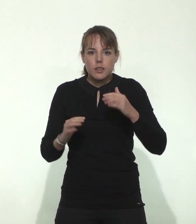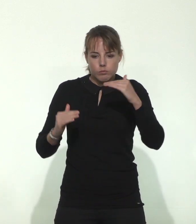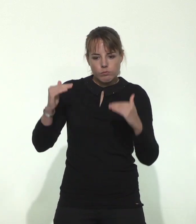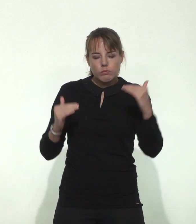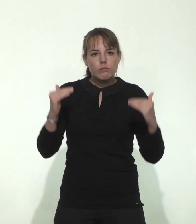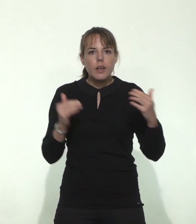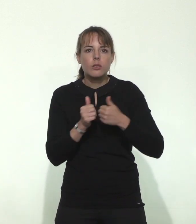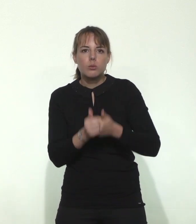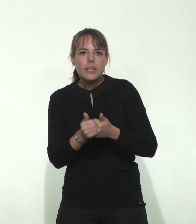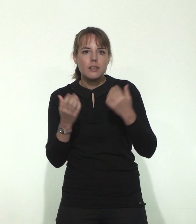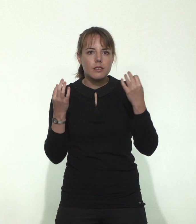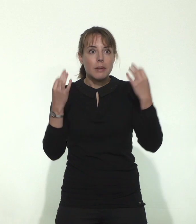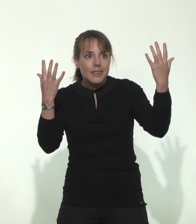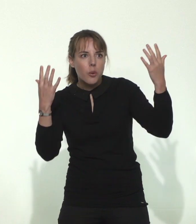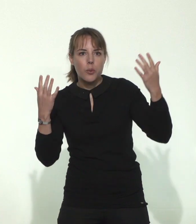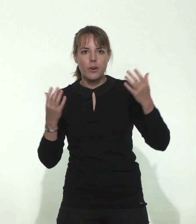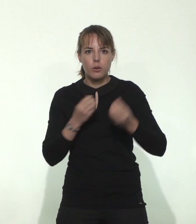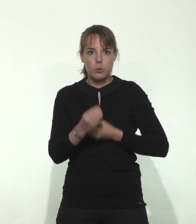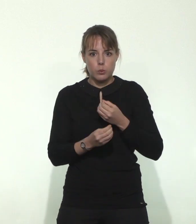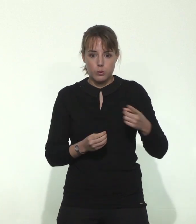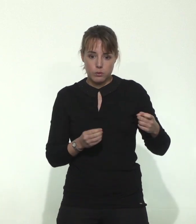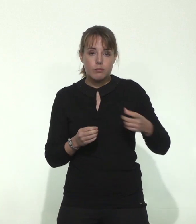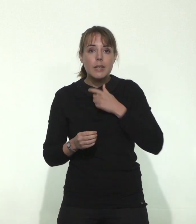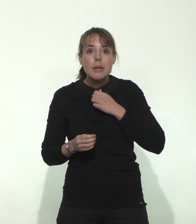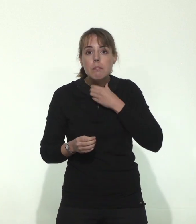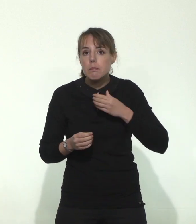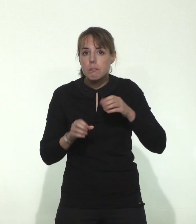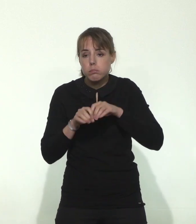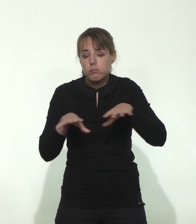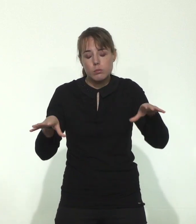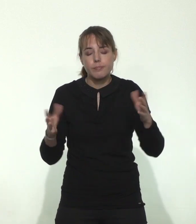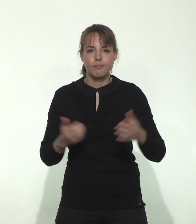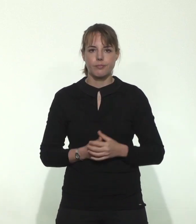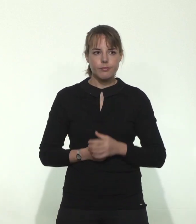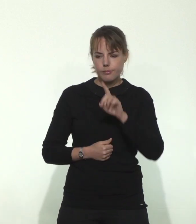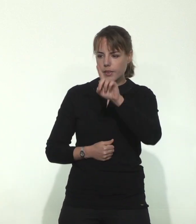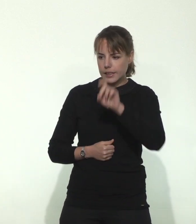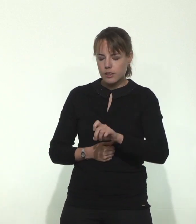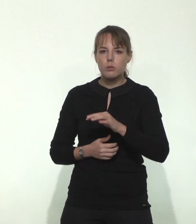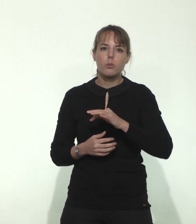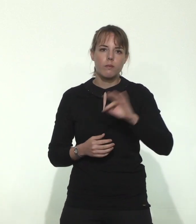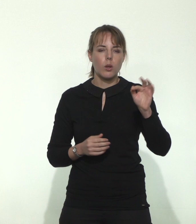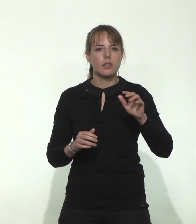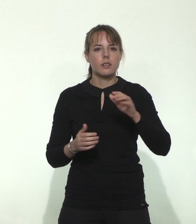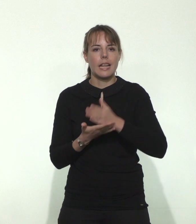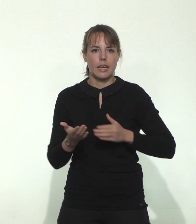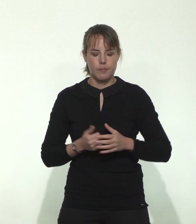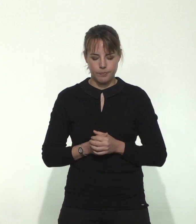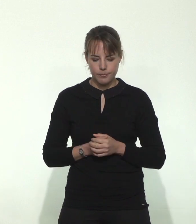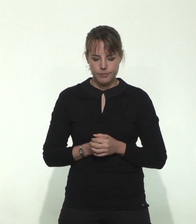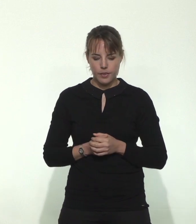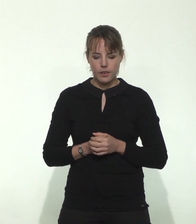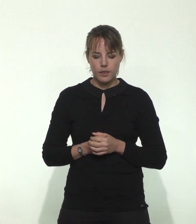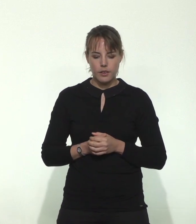peut-être de la météo ou de la présence ou non d'une épidémie de grippe. Une question pour France Inter. Quand espérez-vous une remontée d